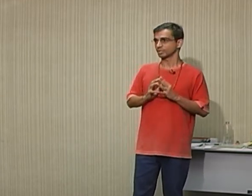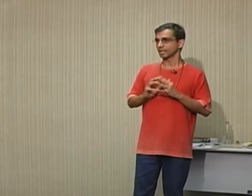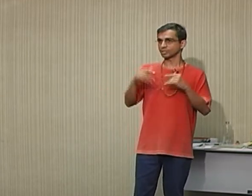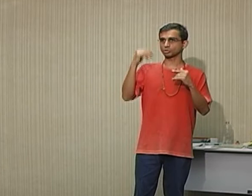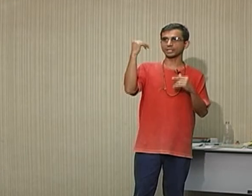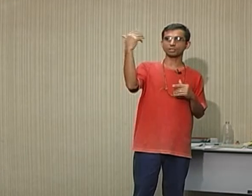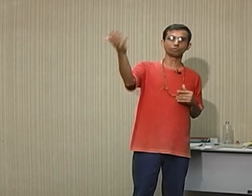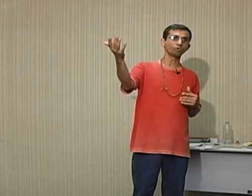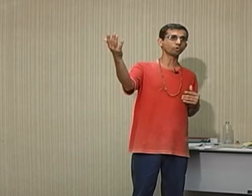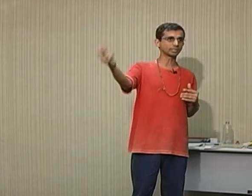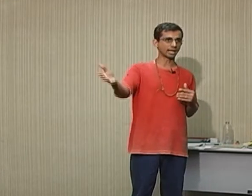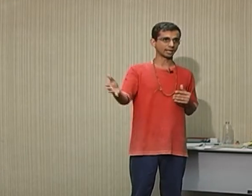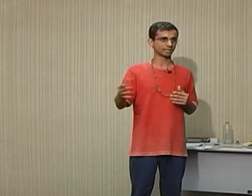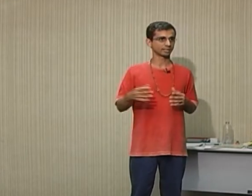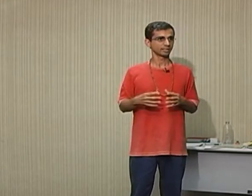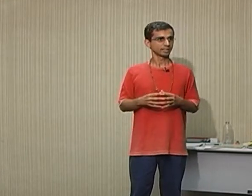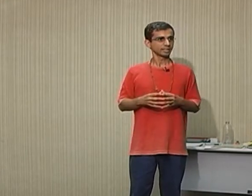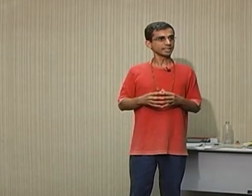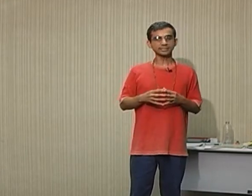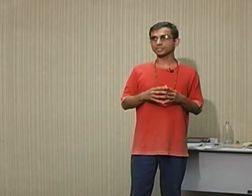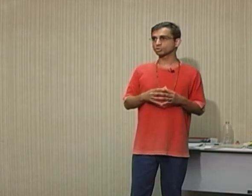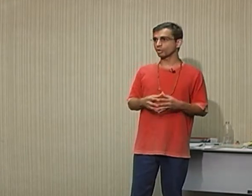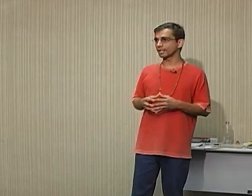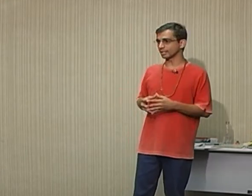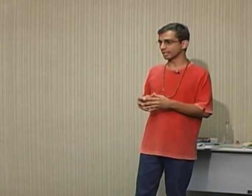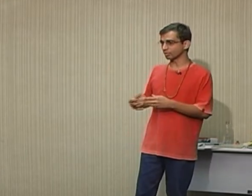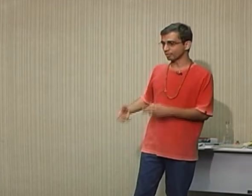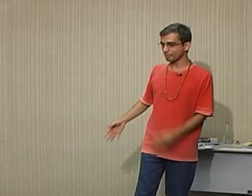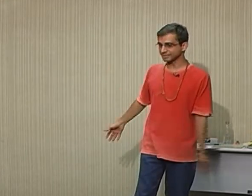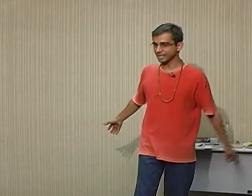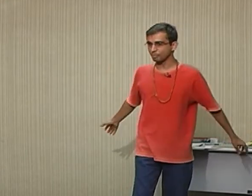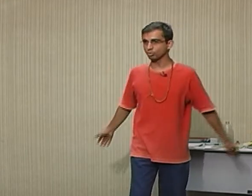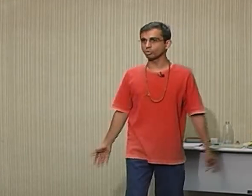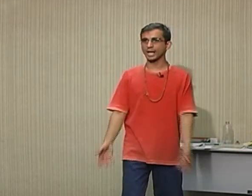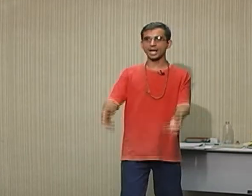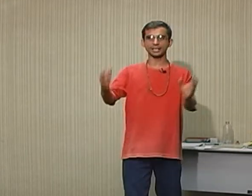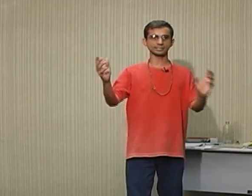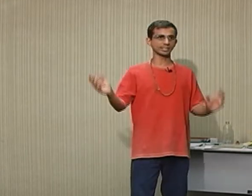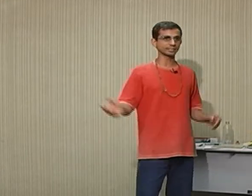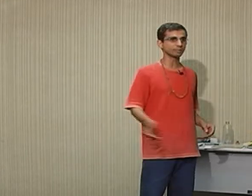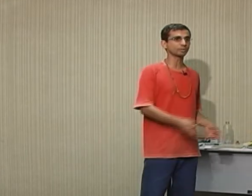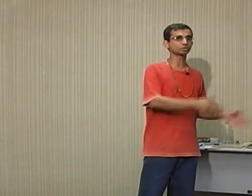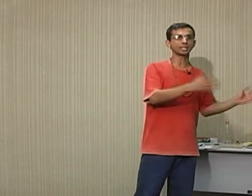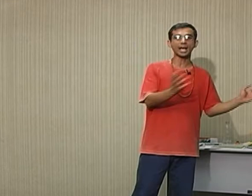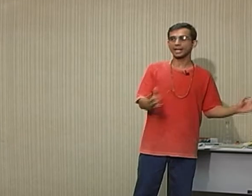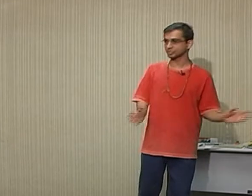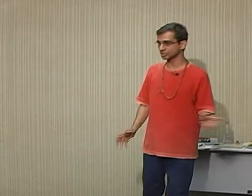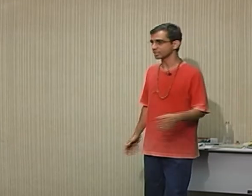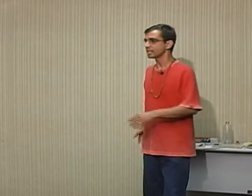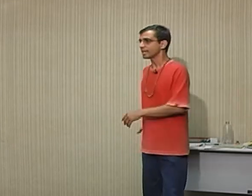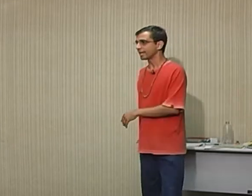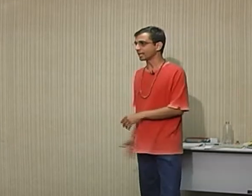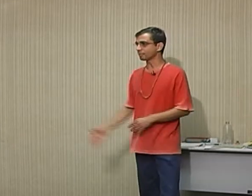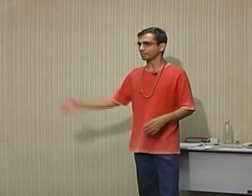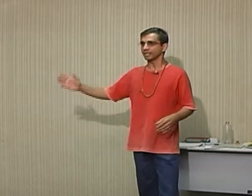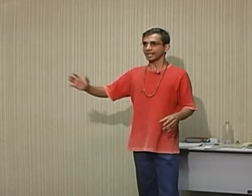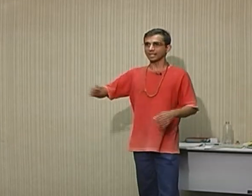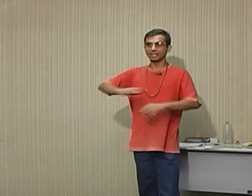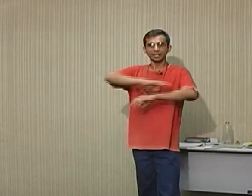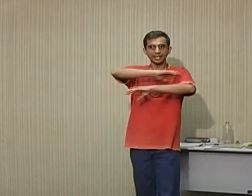a história que eu vou contar. E essa história, ela vai passar por lugares, ela tem personagens, ela é